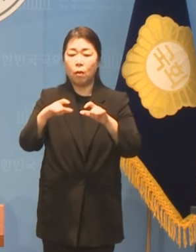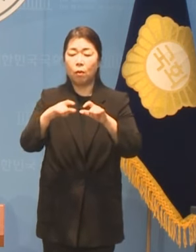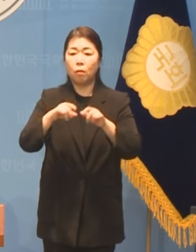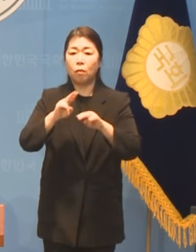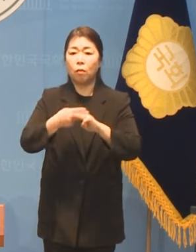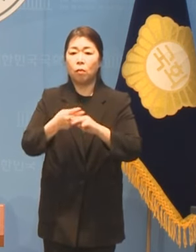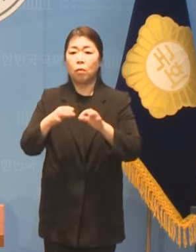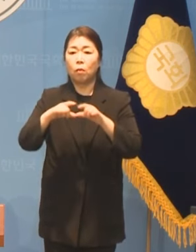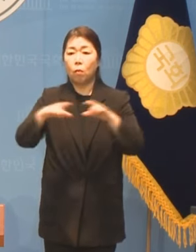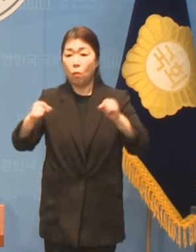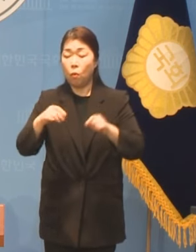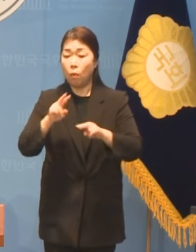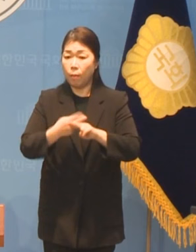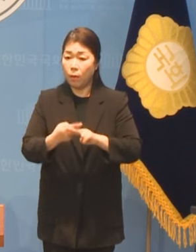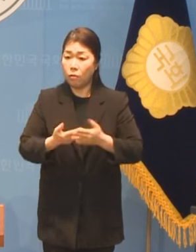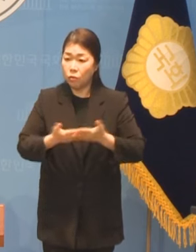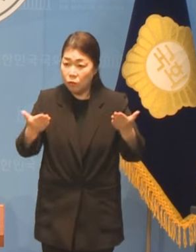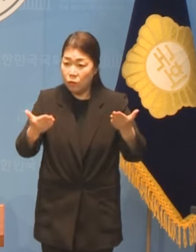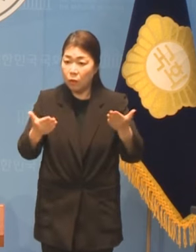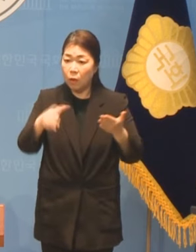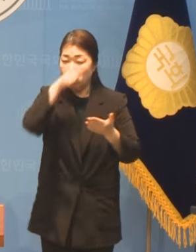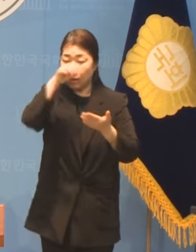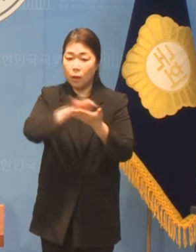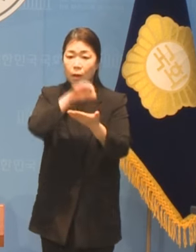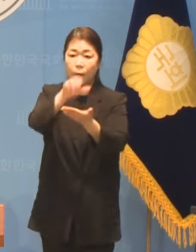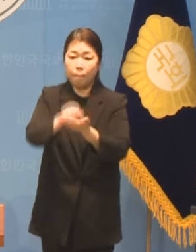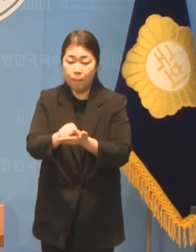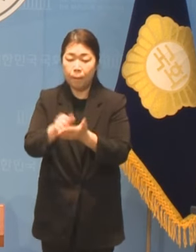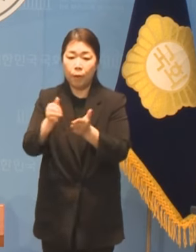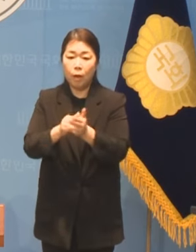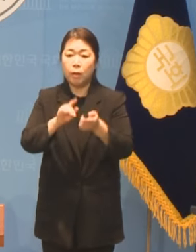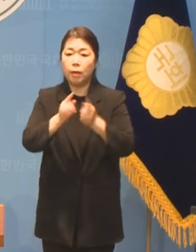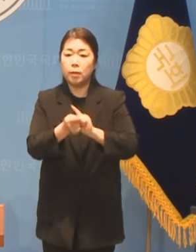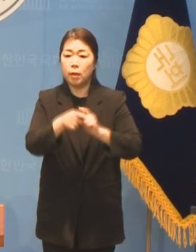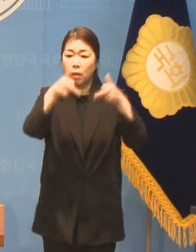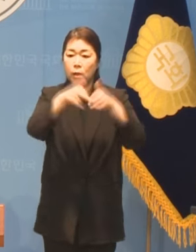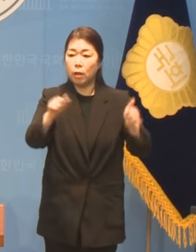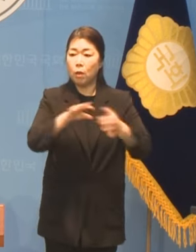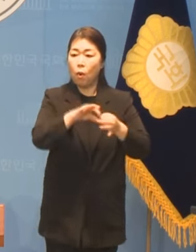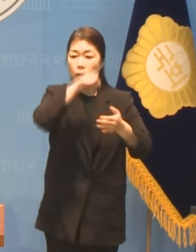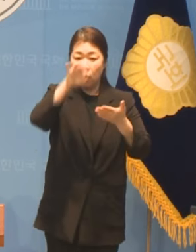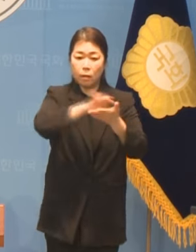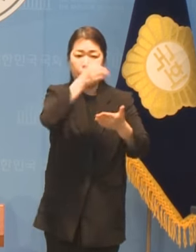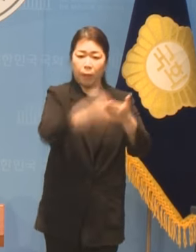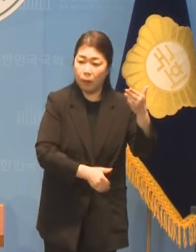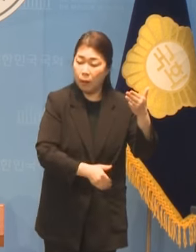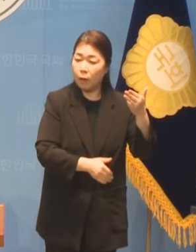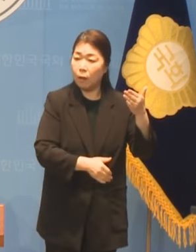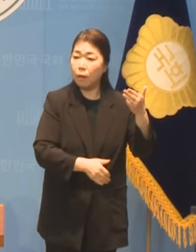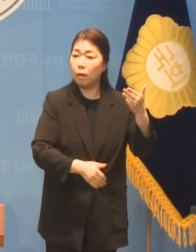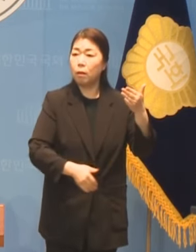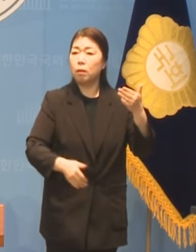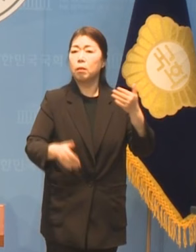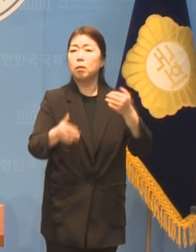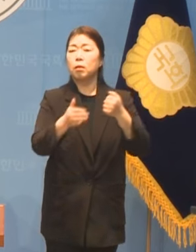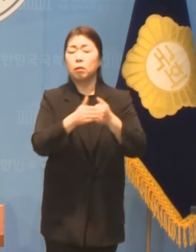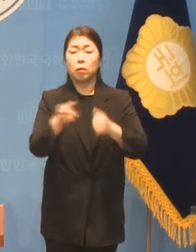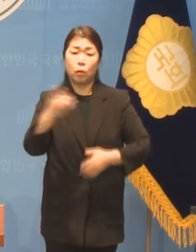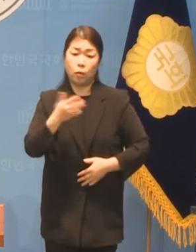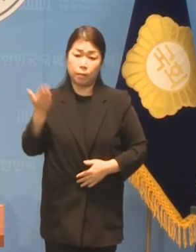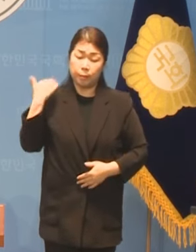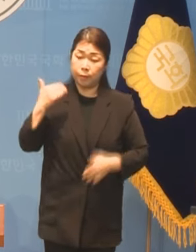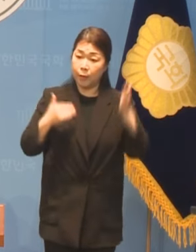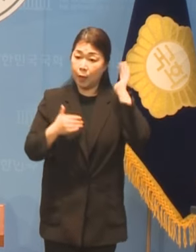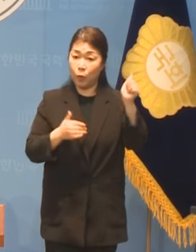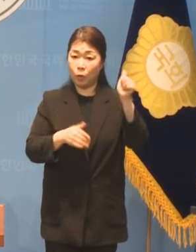민주당은 장애인 권리 예산을 빠르게 포기했습니다 지난 대통령 선거에서 발표한 중증 장애인 일자리 확대와